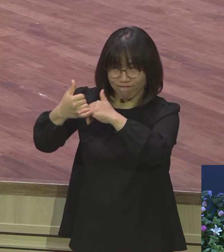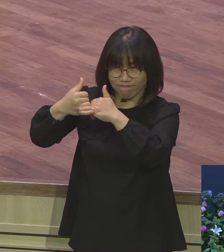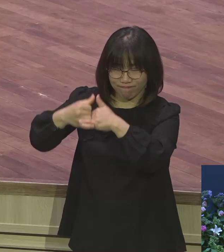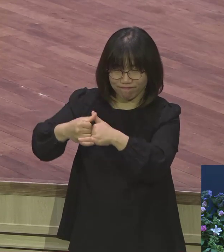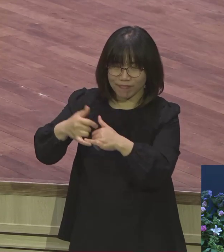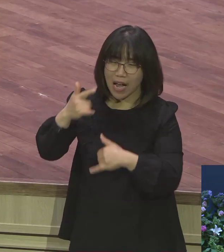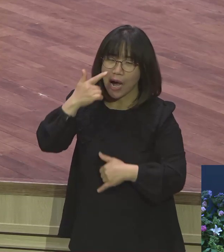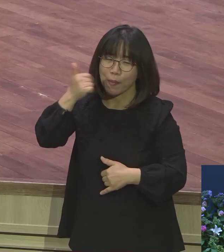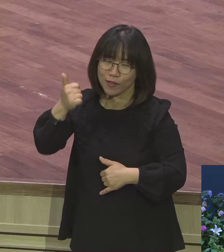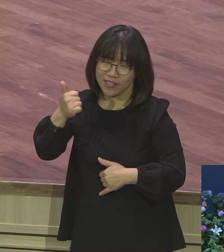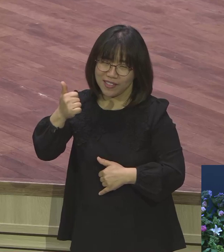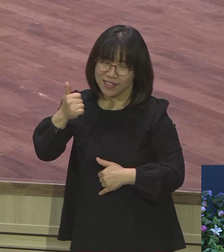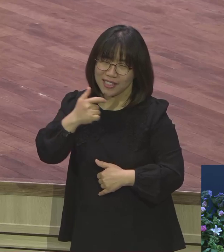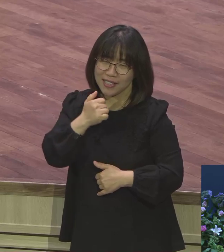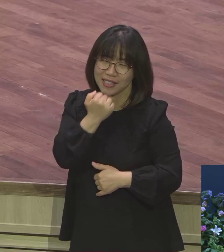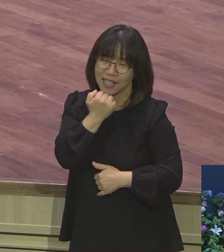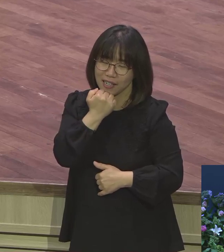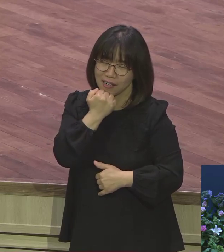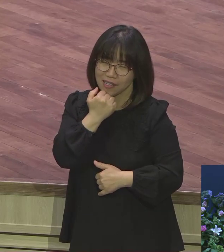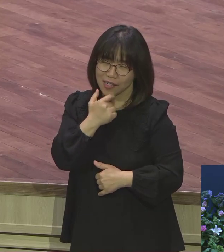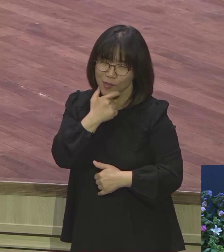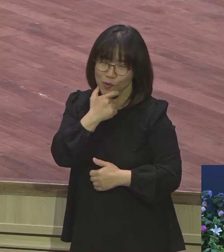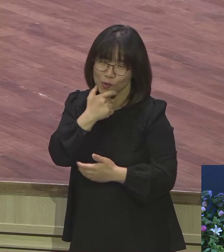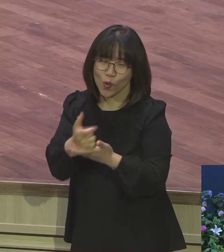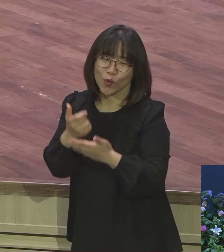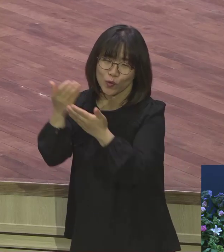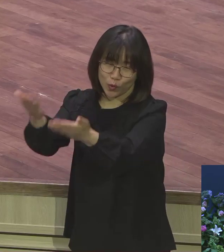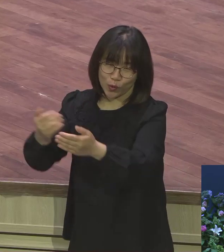장자의 축복권을 받았습니다.